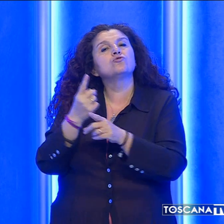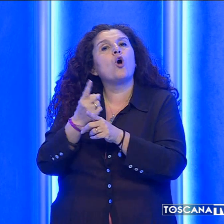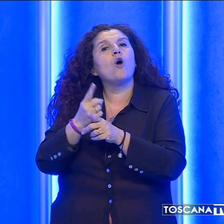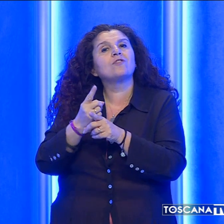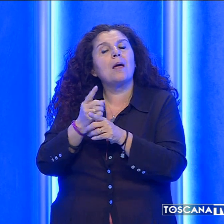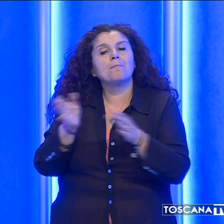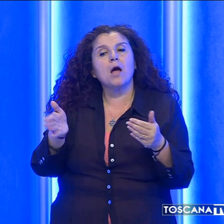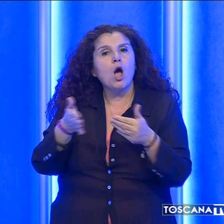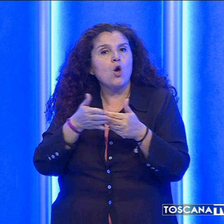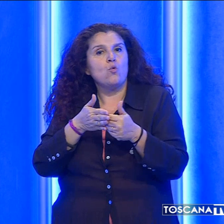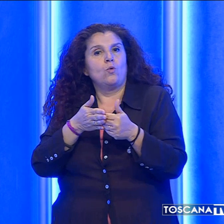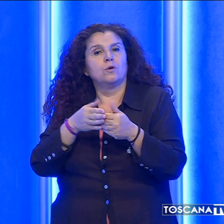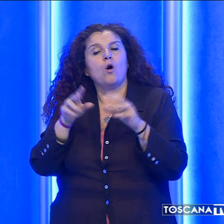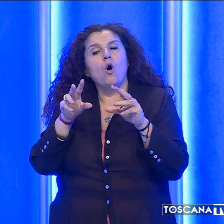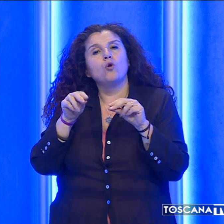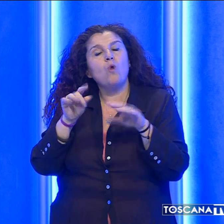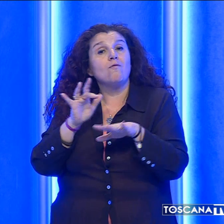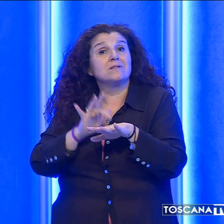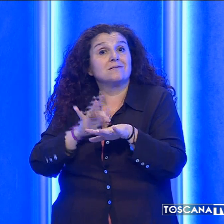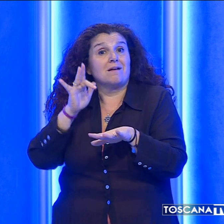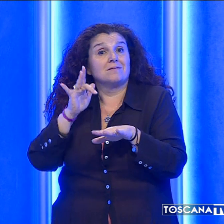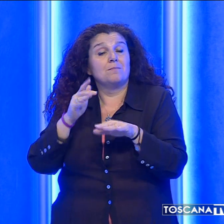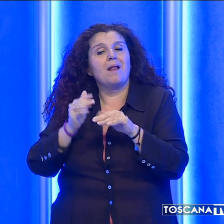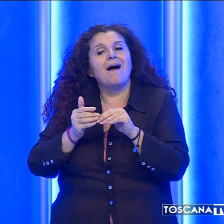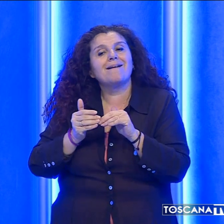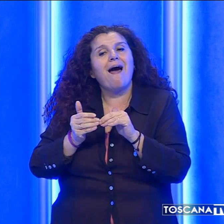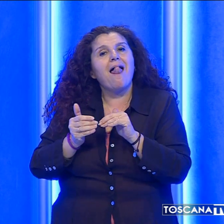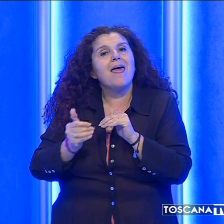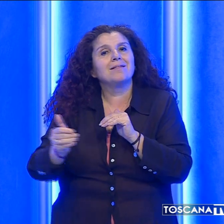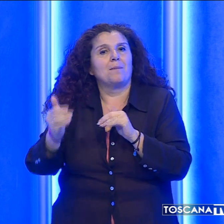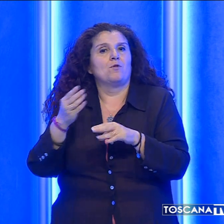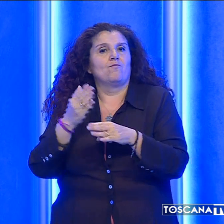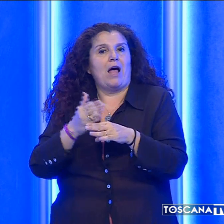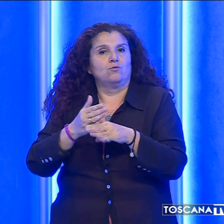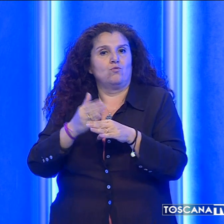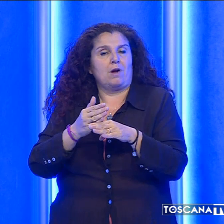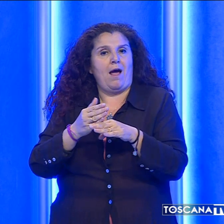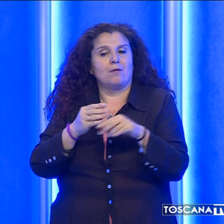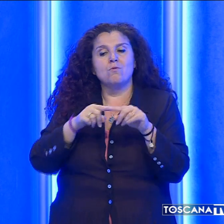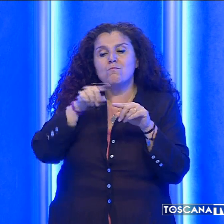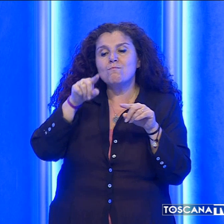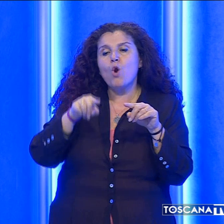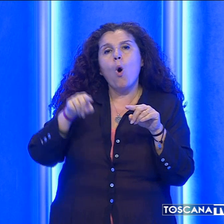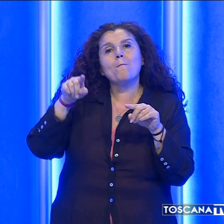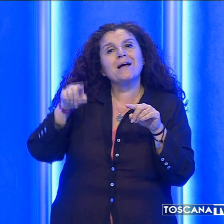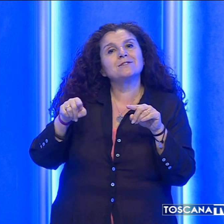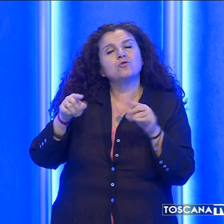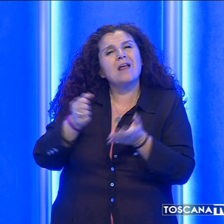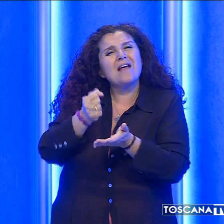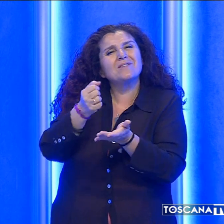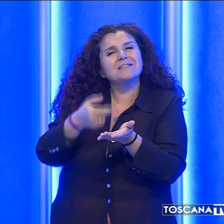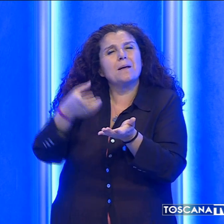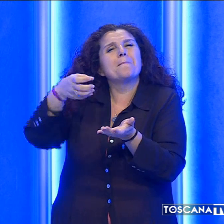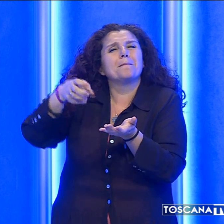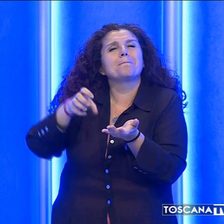chiudersi con un nuovo e più sensibile rallentamento del fatturato e anche la propensione ad investire sembra destinata a